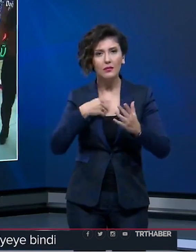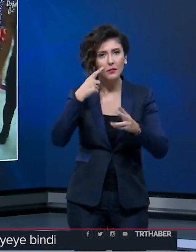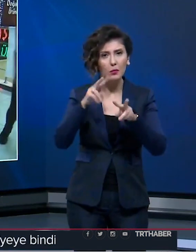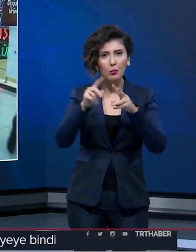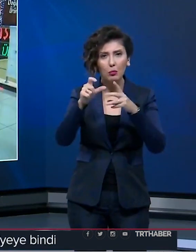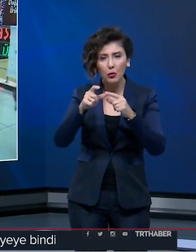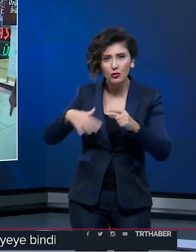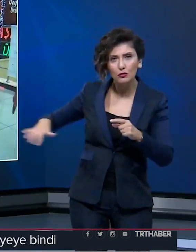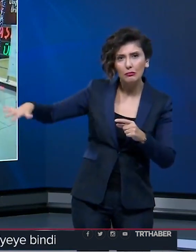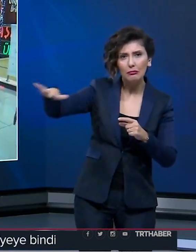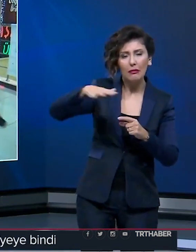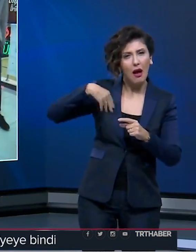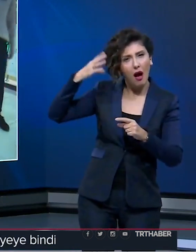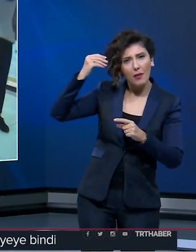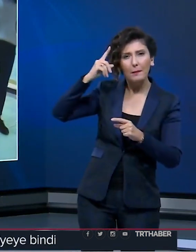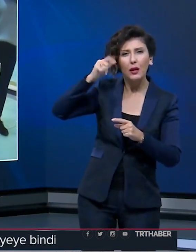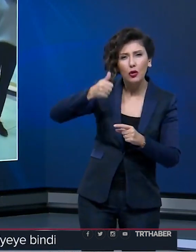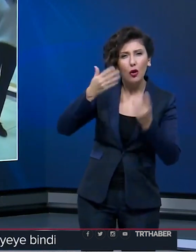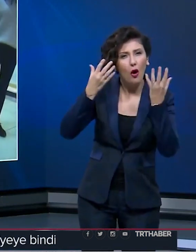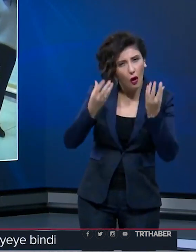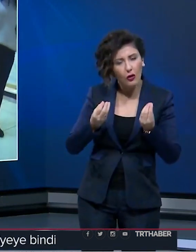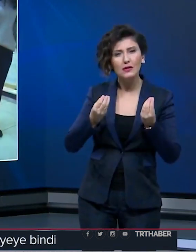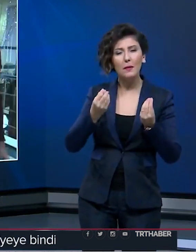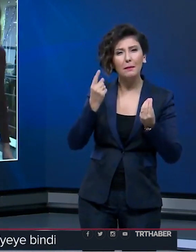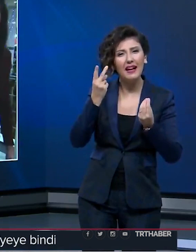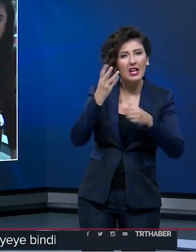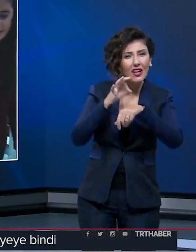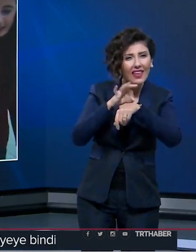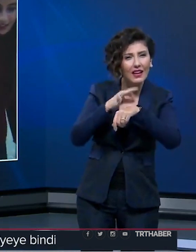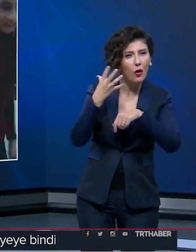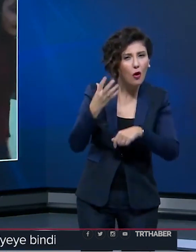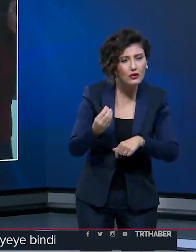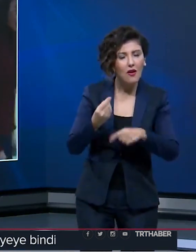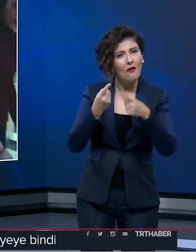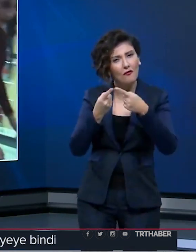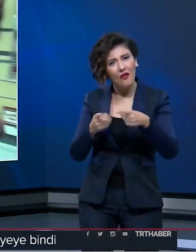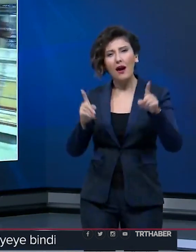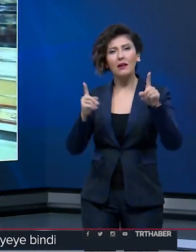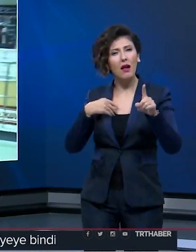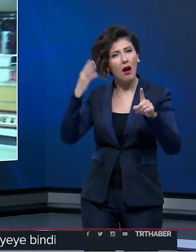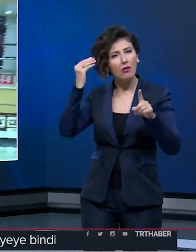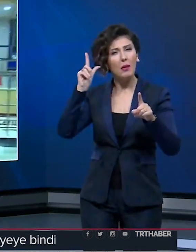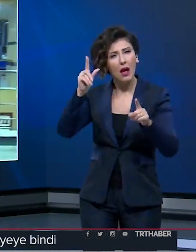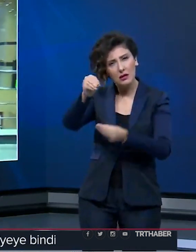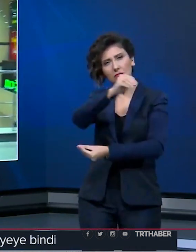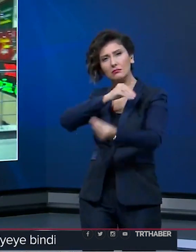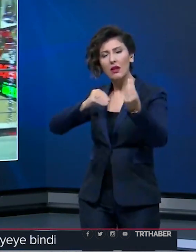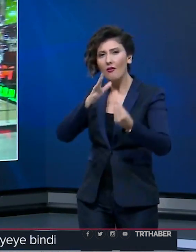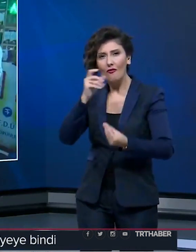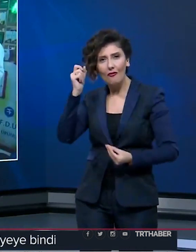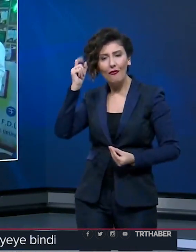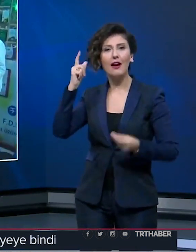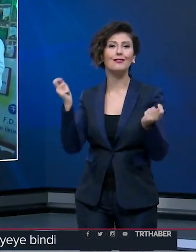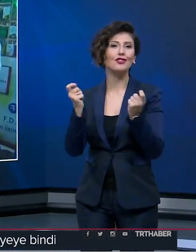halkıyla paylaşabilmek, onların da bir günlüğüne olsa ya da birkaç dakikalığına olsa farklı dünyaya taşımak amacıyla farkındalık çalışması